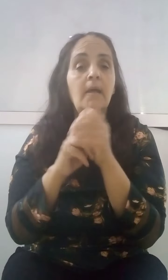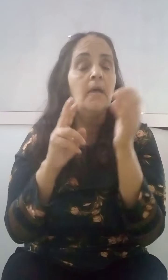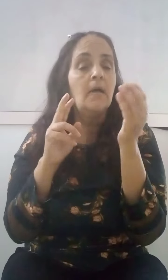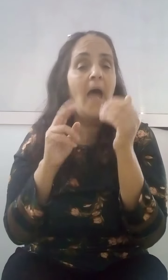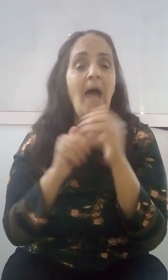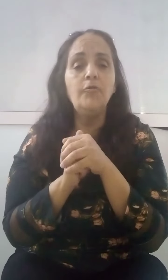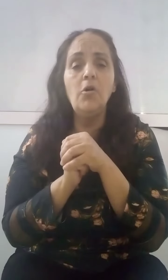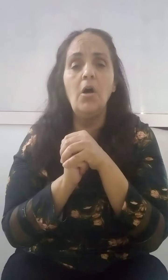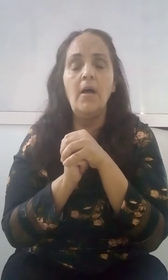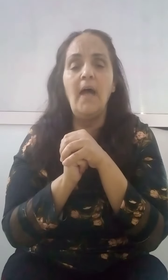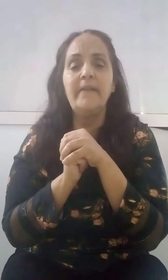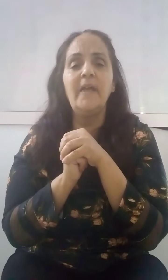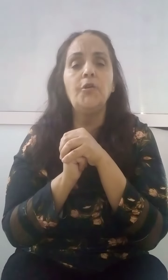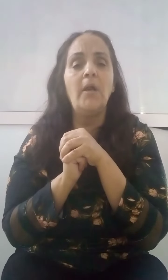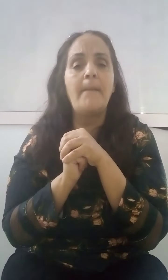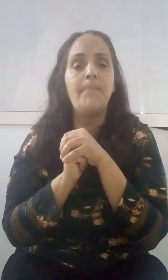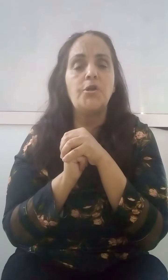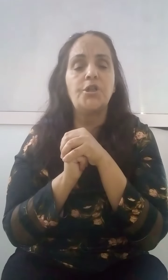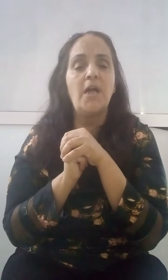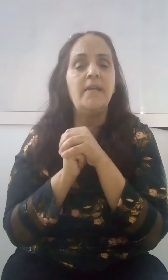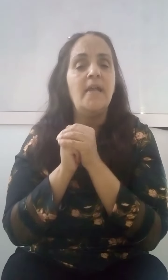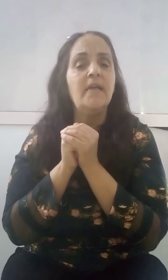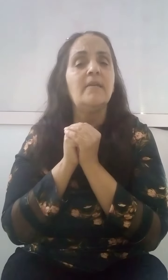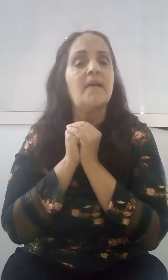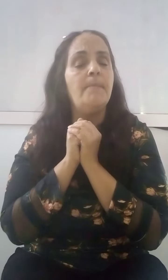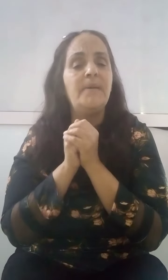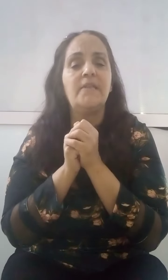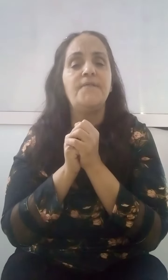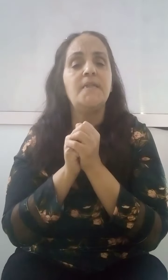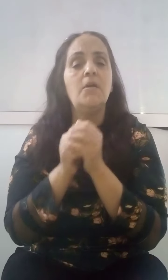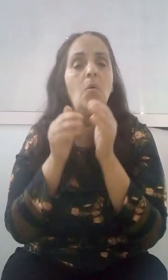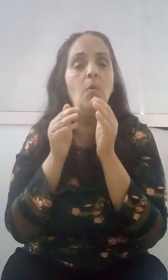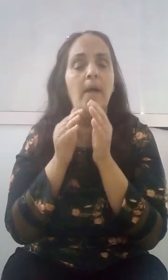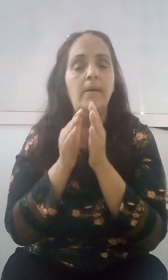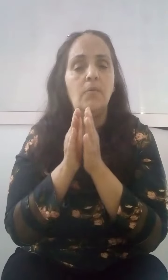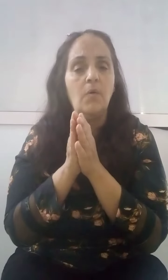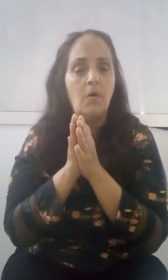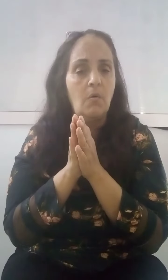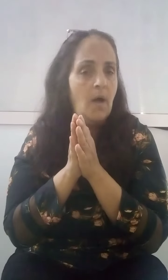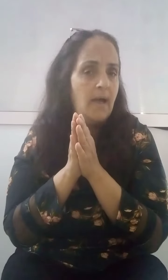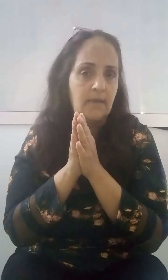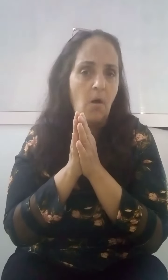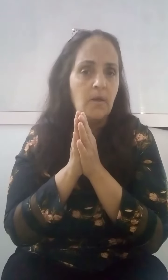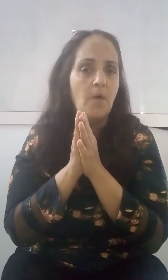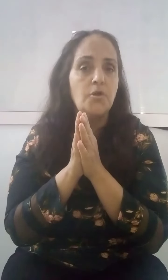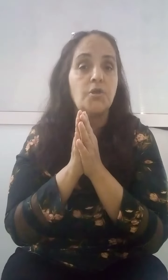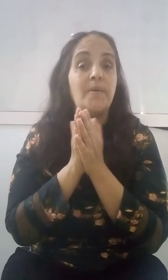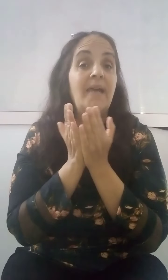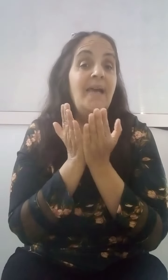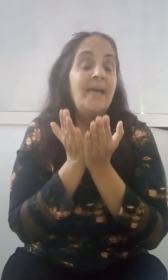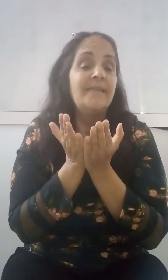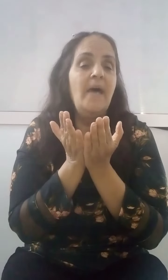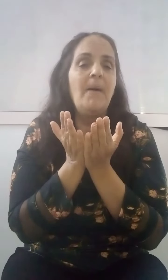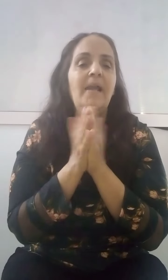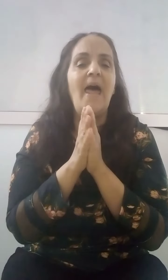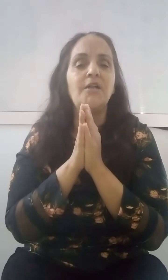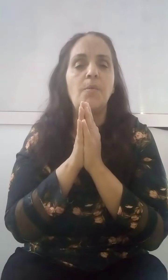هذا يوجدنا en لحظة أنني تقبلت نفسي كم جيسوي دابا الحاجة